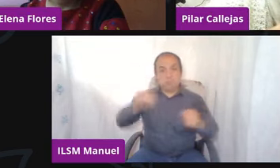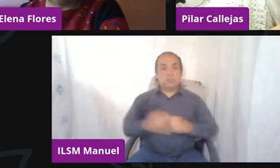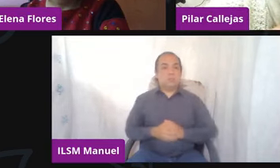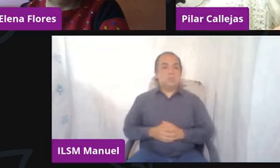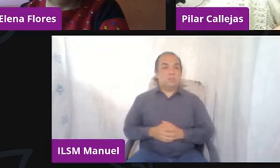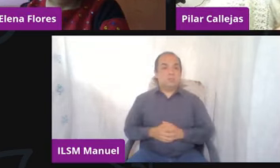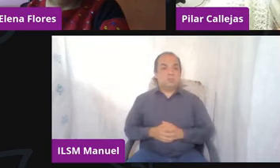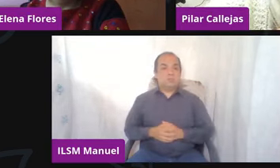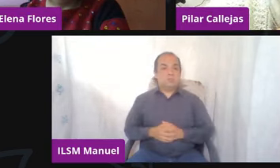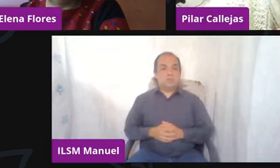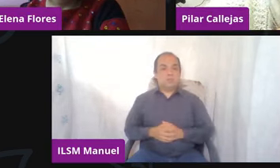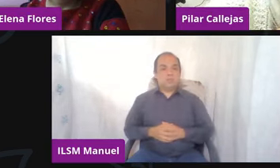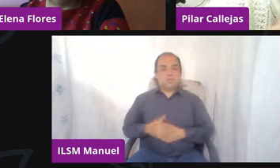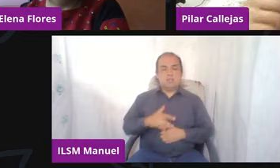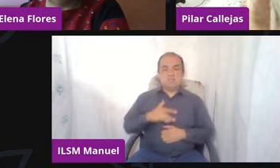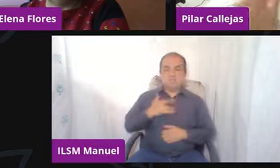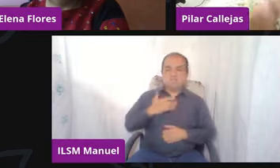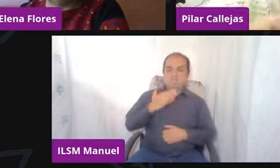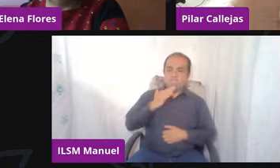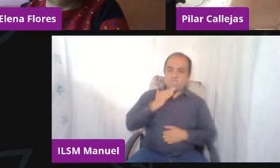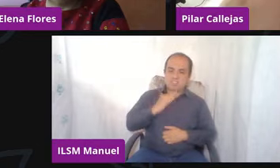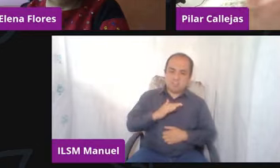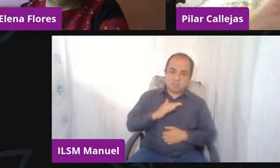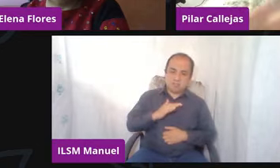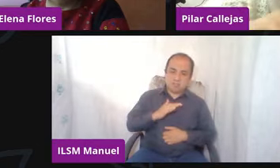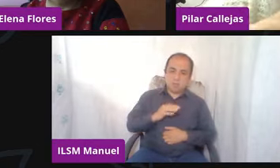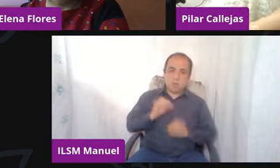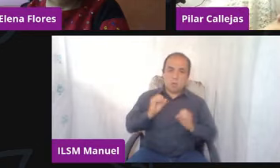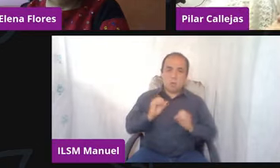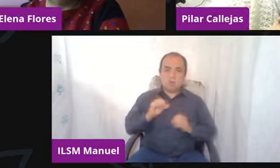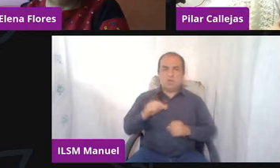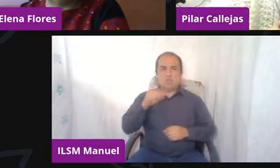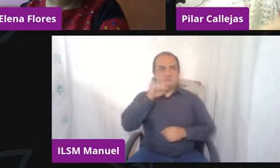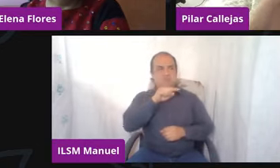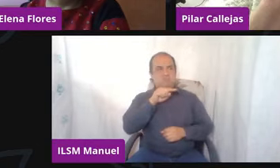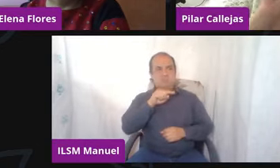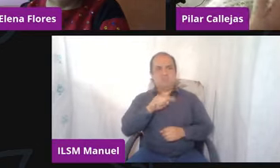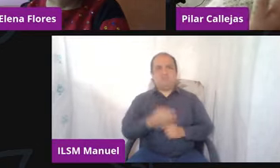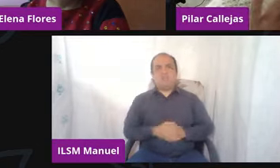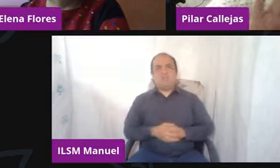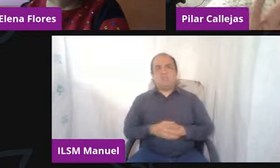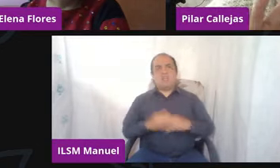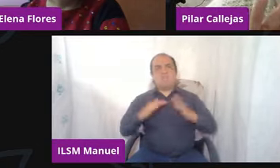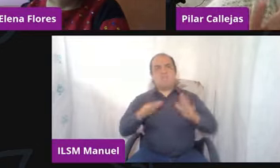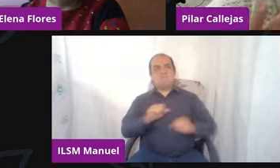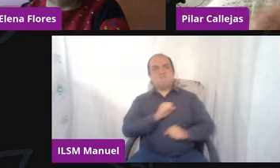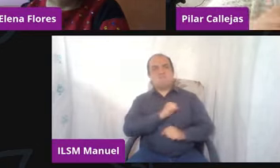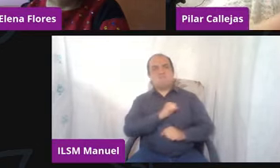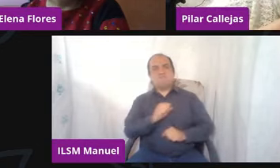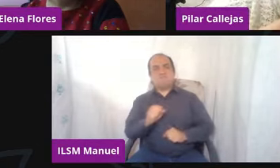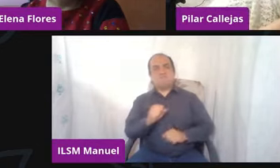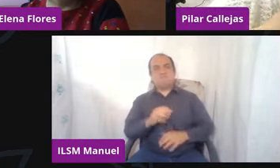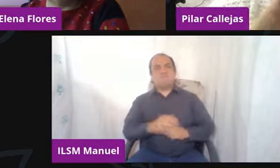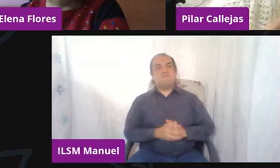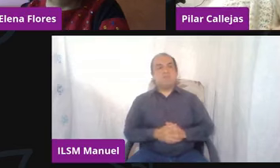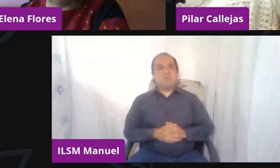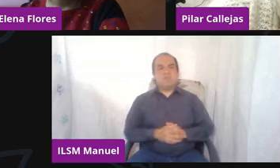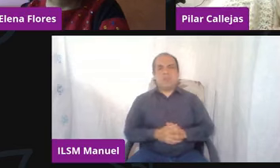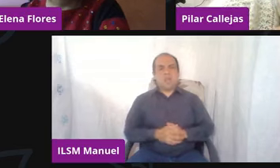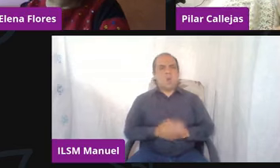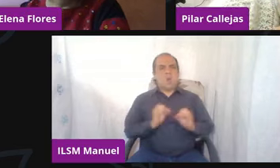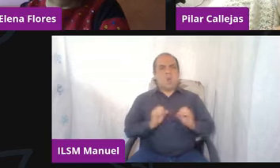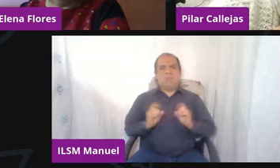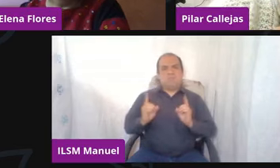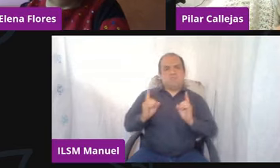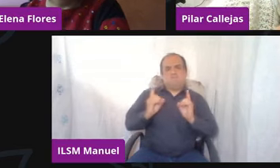me siento mal. Hasta a lo mejor ¿sabes qué? Hoy me caes bien mal. Ahorita no te me acerques ni quiero hablar con nadie pero ahorita